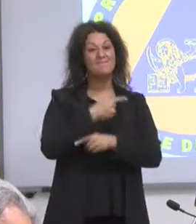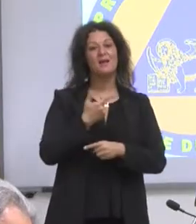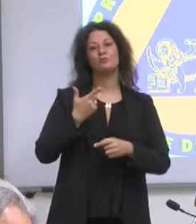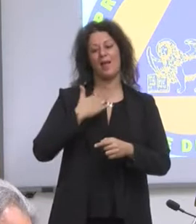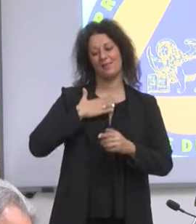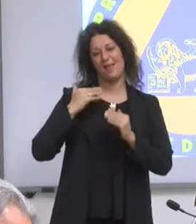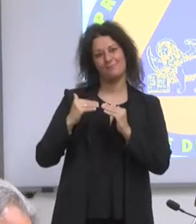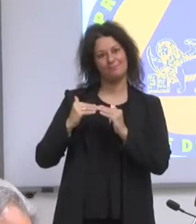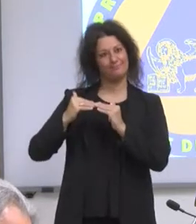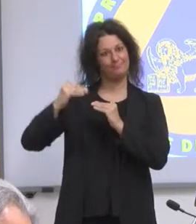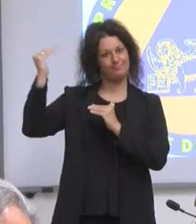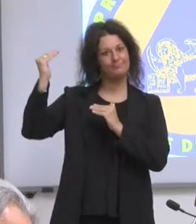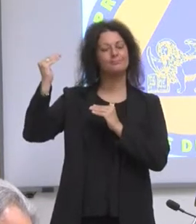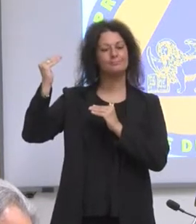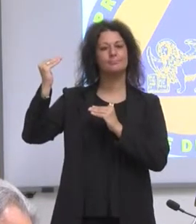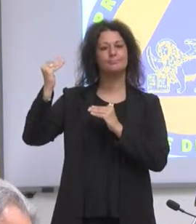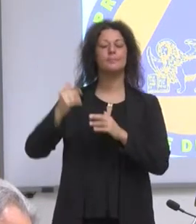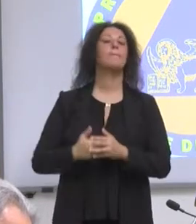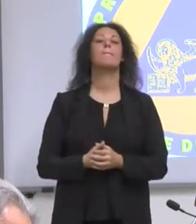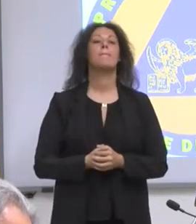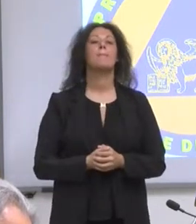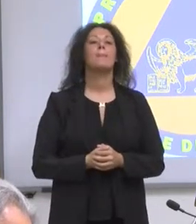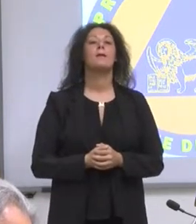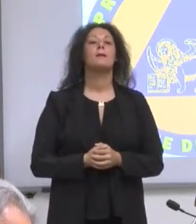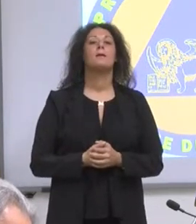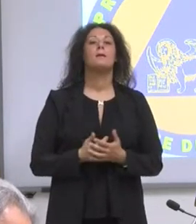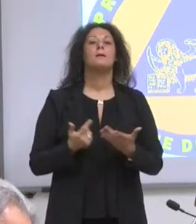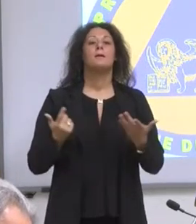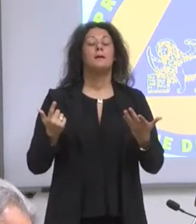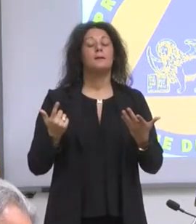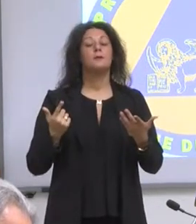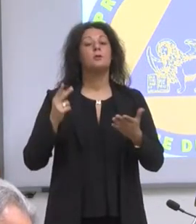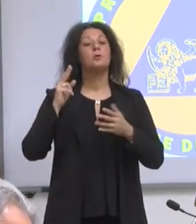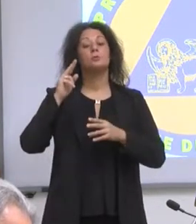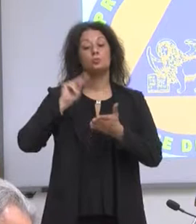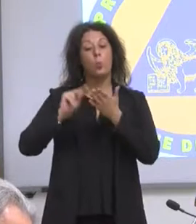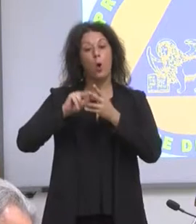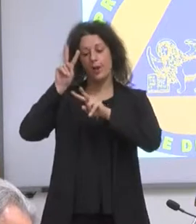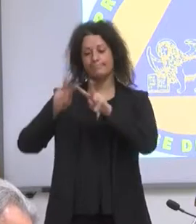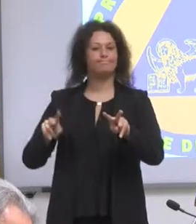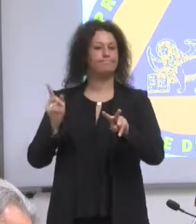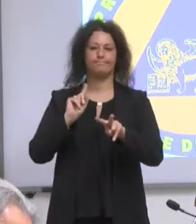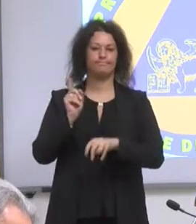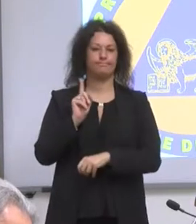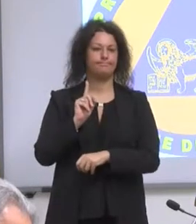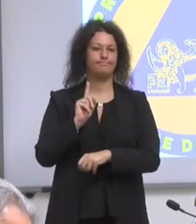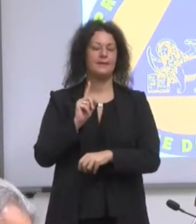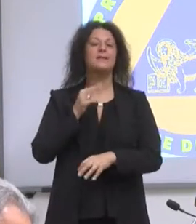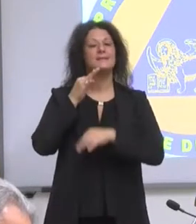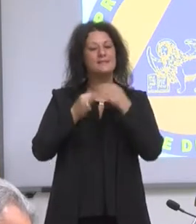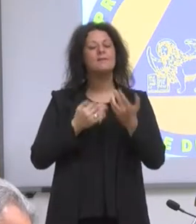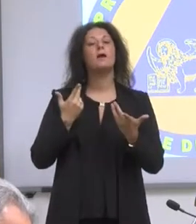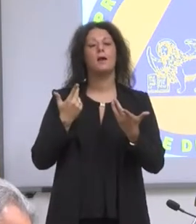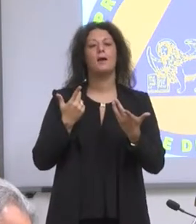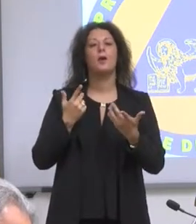Noi abbiamo insistito moltissimo come regioni perché venisse misurata a scuola, ma questa non è passata. E quindi il controllo della temperatura